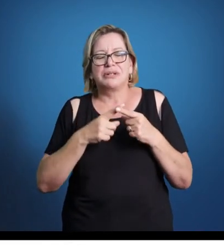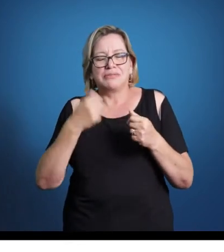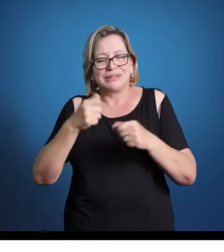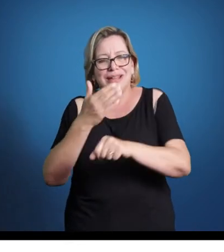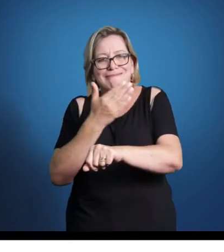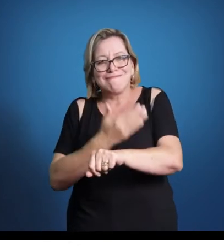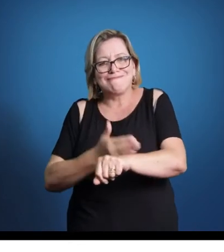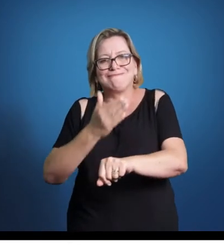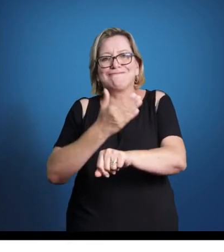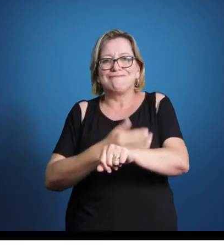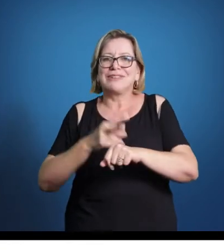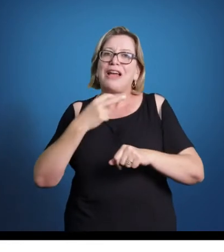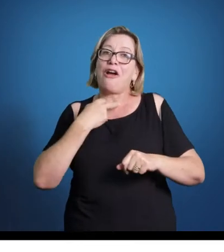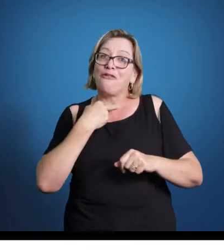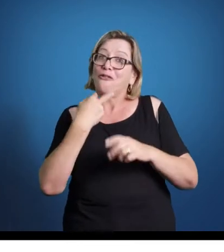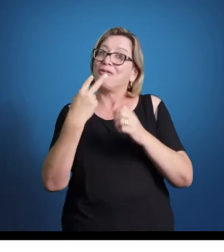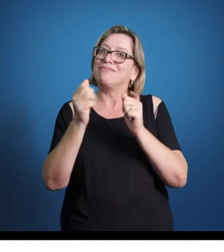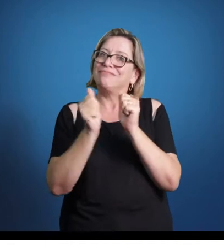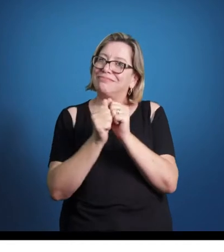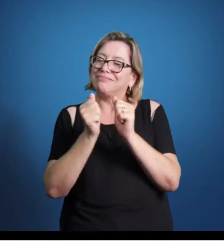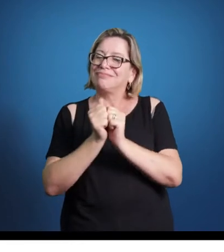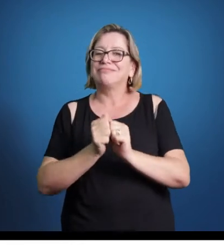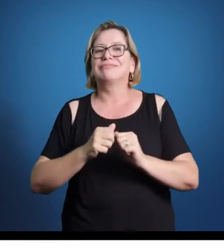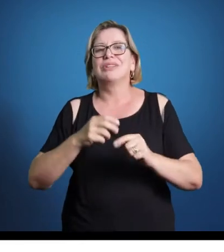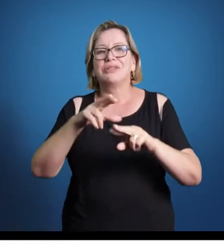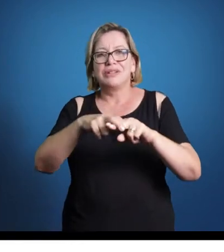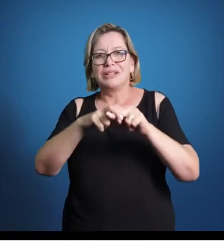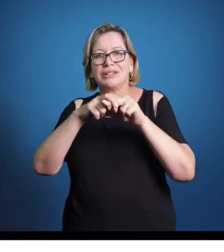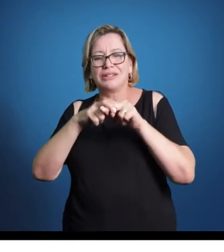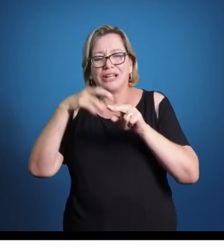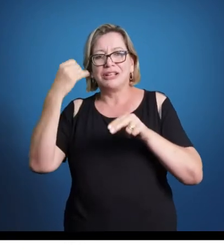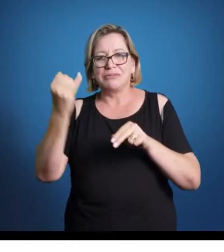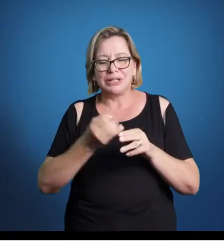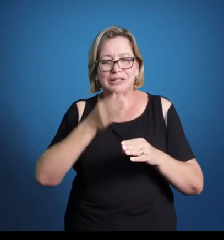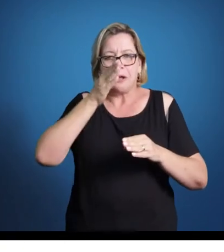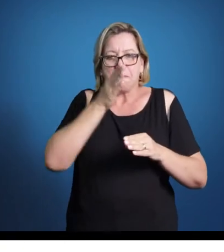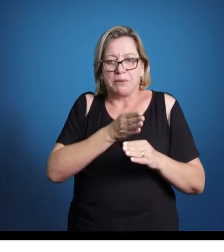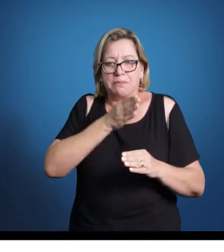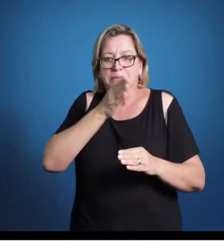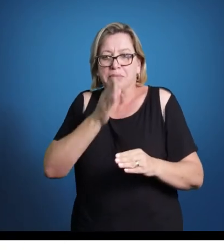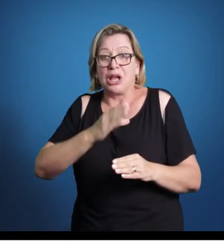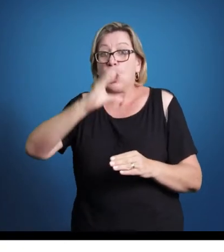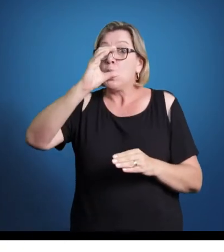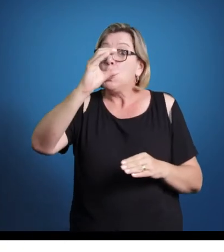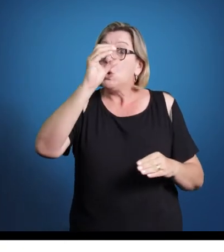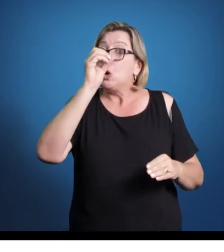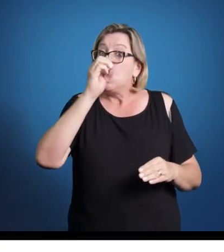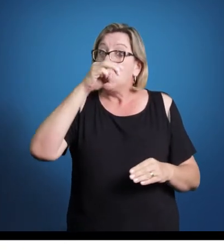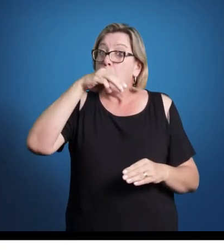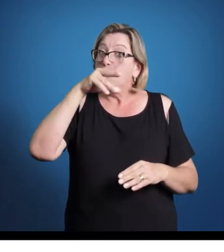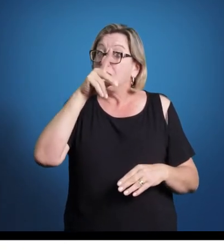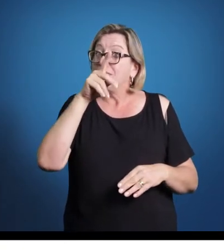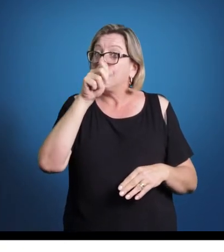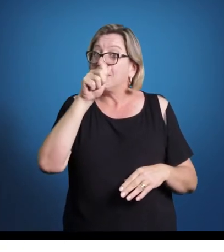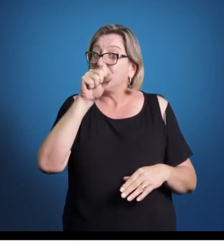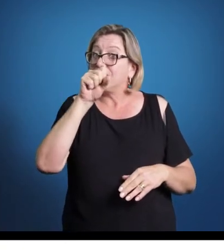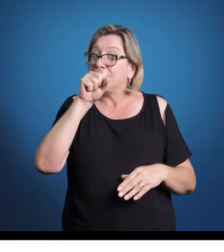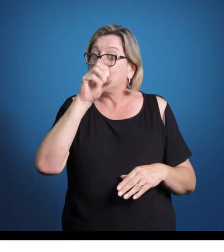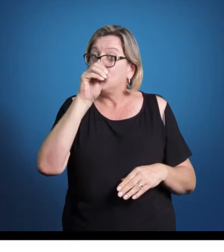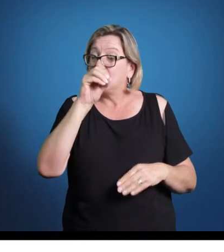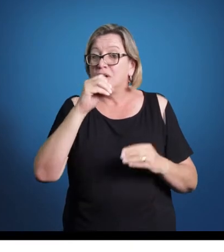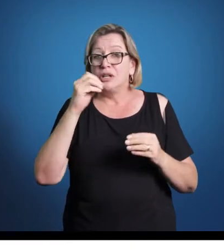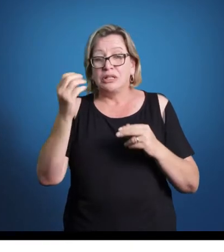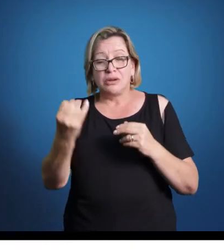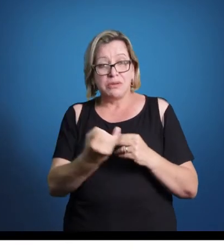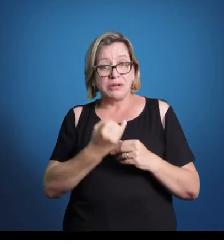ensaiar vozes simultâneas e para isso é importante que o compasso comece a estabelecer uma figuração mais clara e é importante talvez